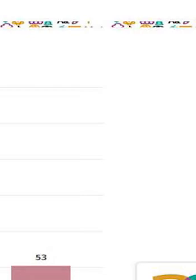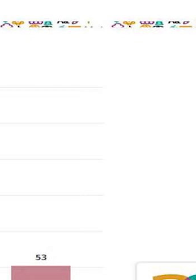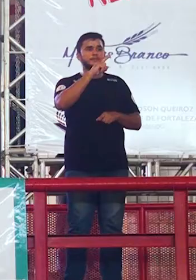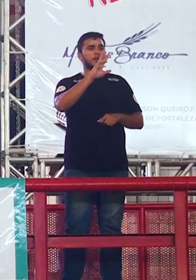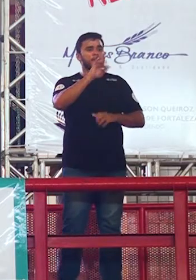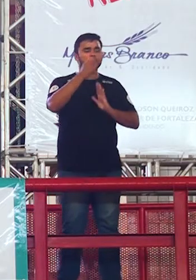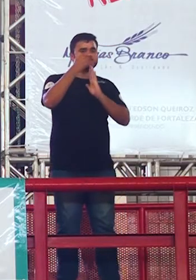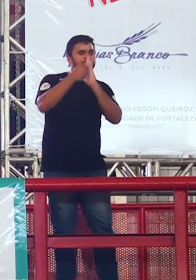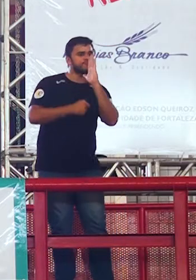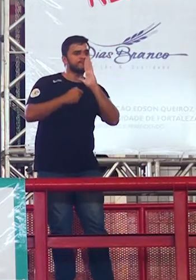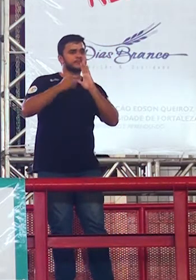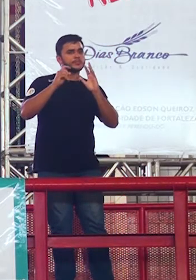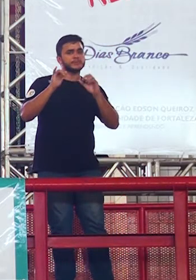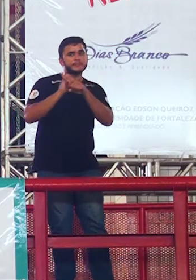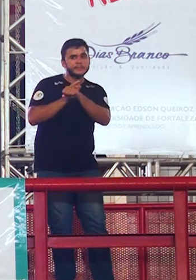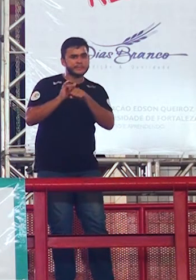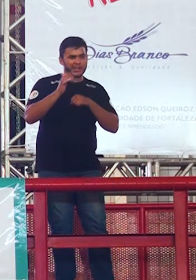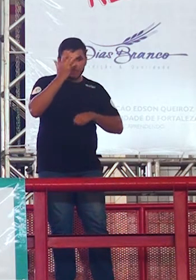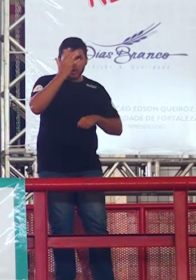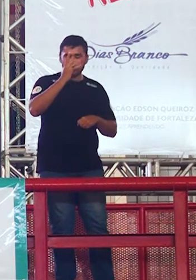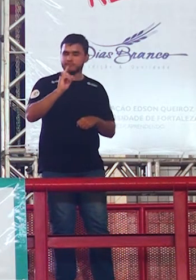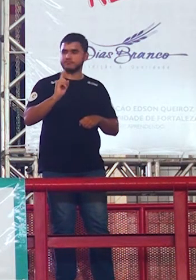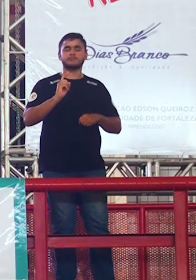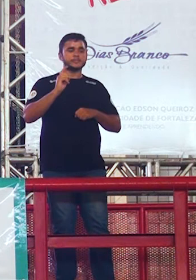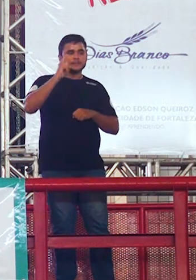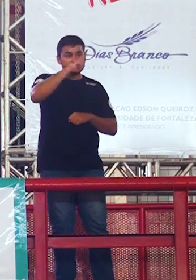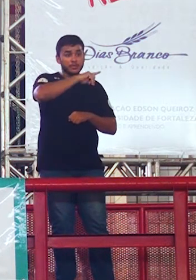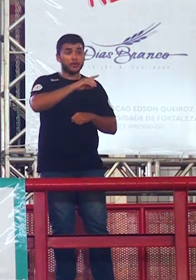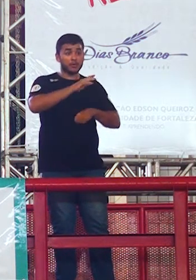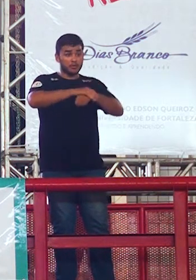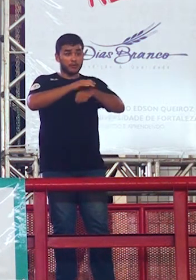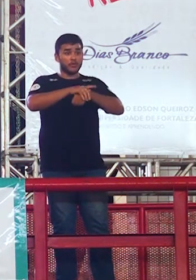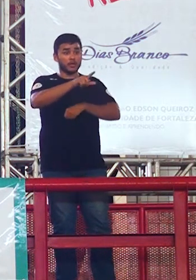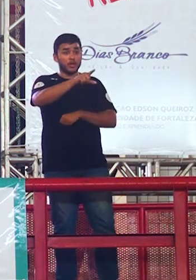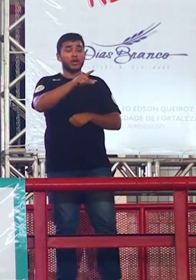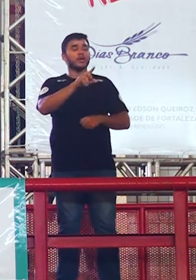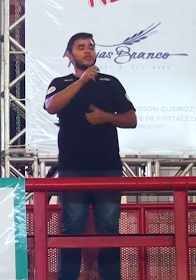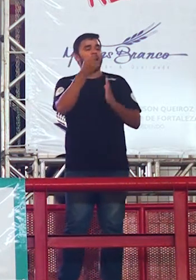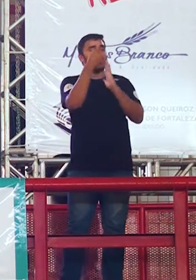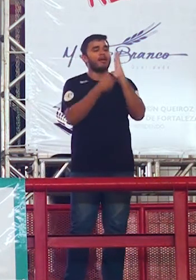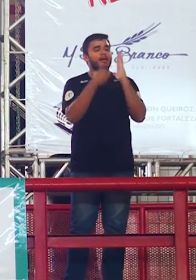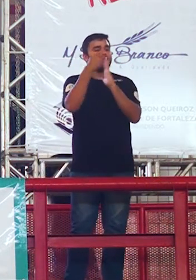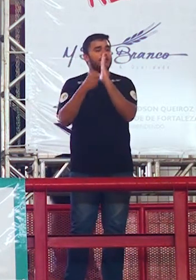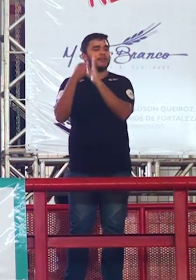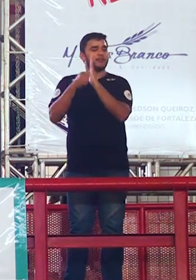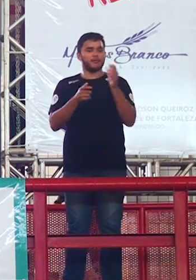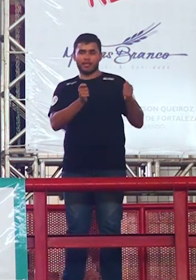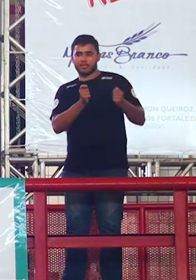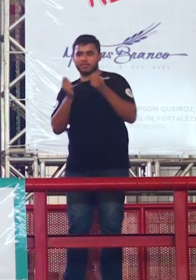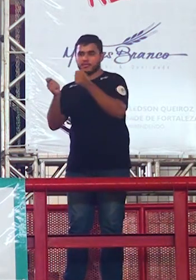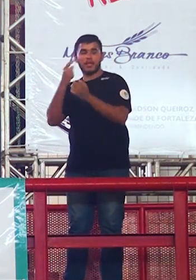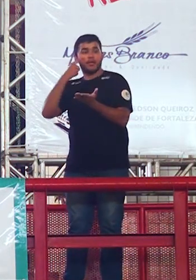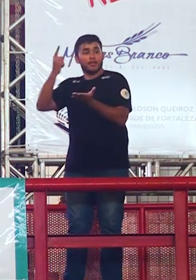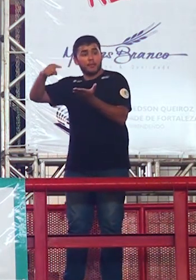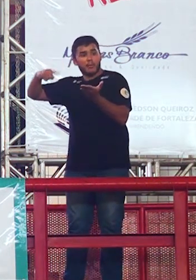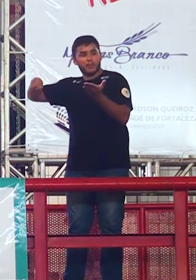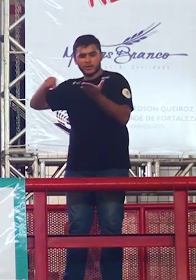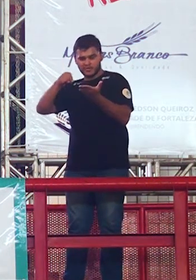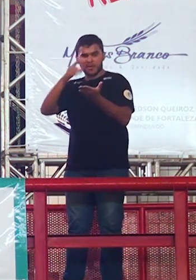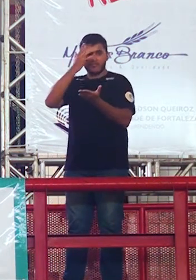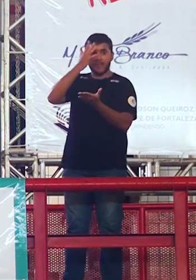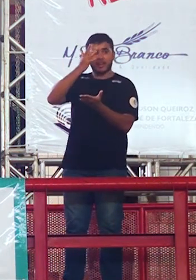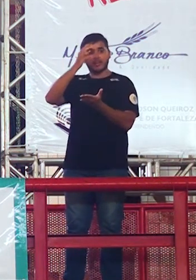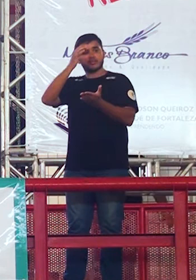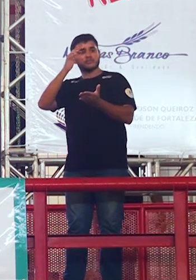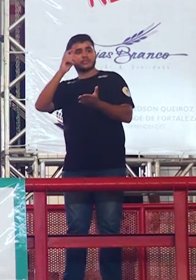quando você for falar com a galera do laboratório você vai ver a gente está mudando você sabe que são